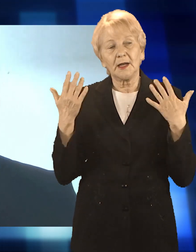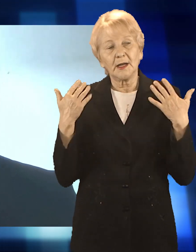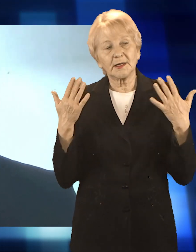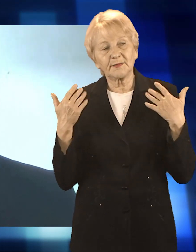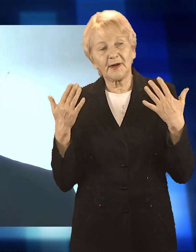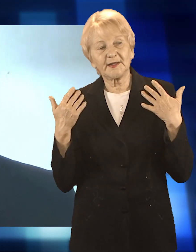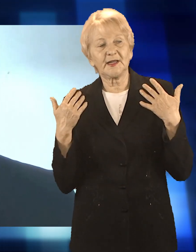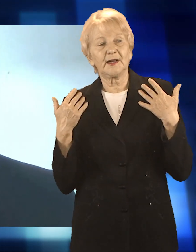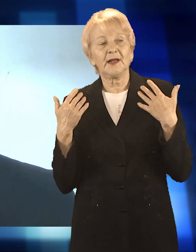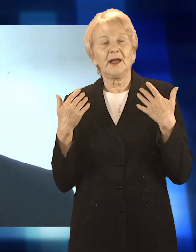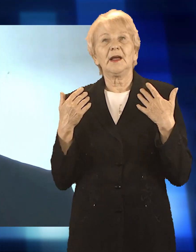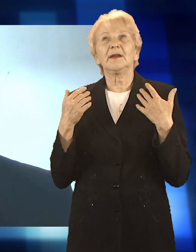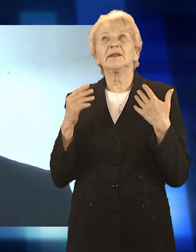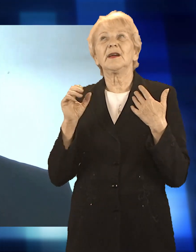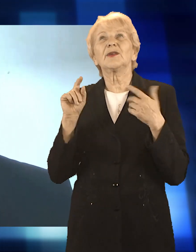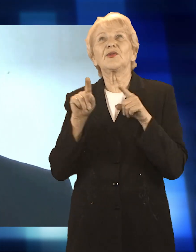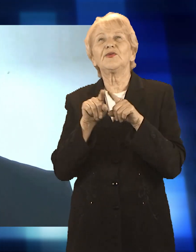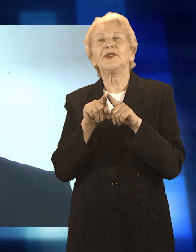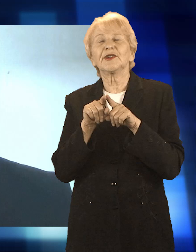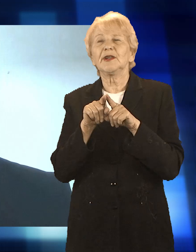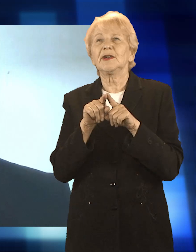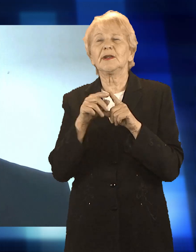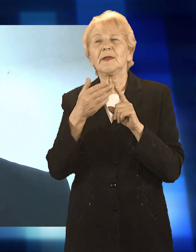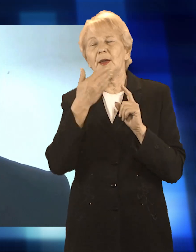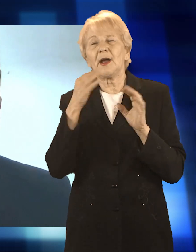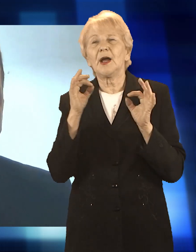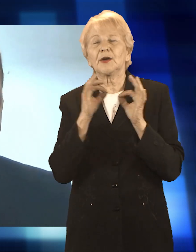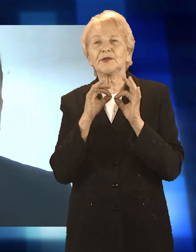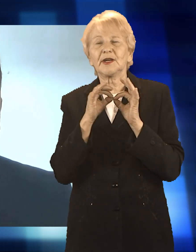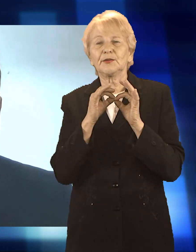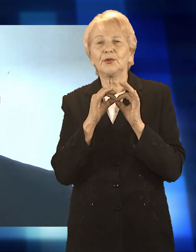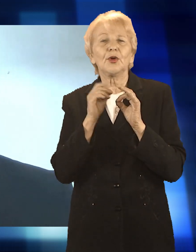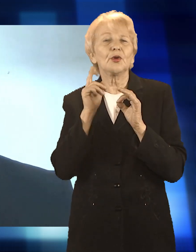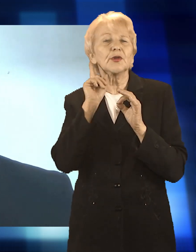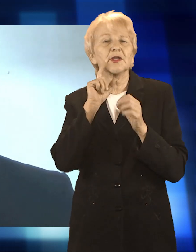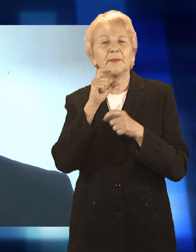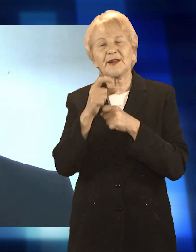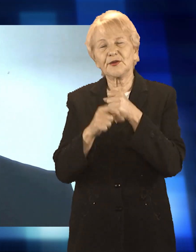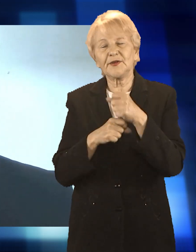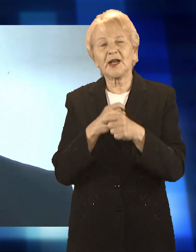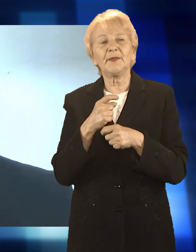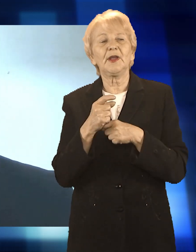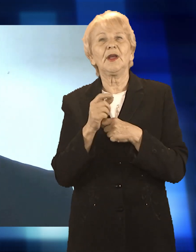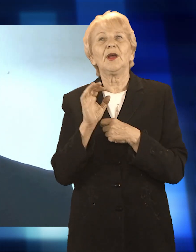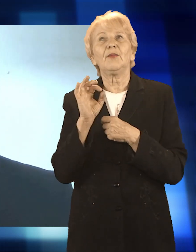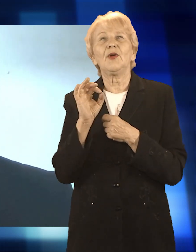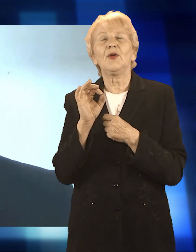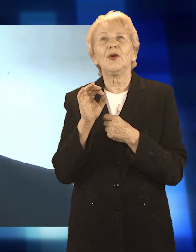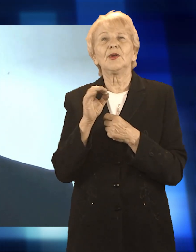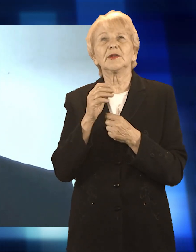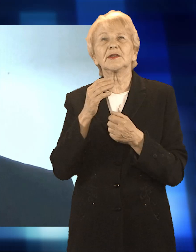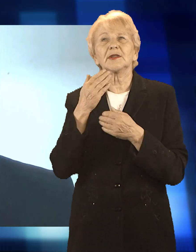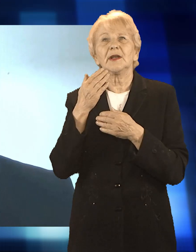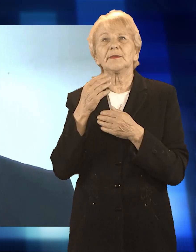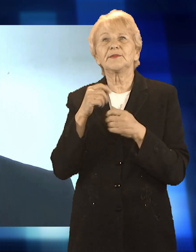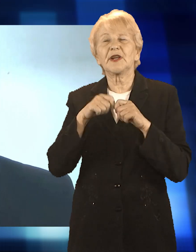ludzi z zewnątrz z naszymi pracownikami. Musieliśmy to ograniczyć. Były takie wymogi czasu, teraz w międzyczasie się